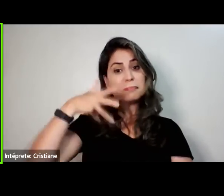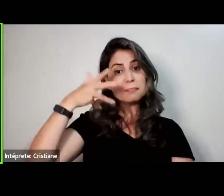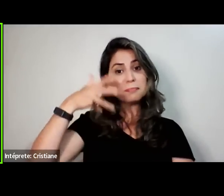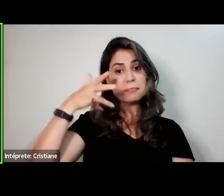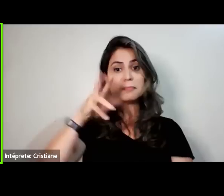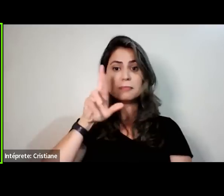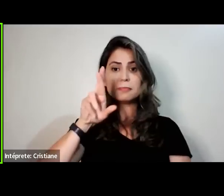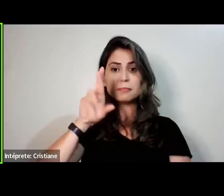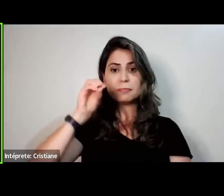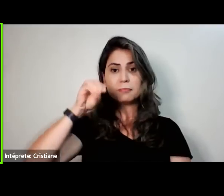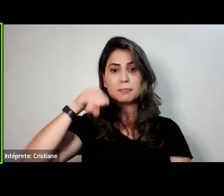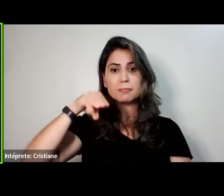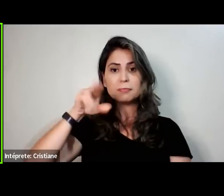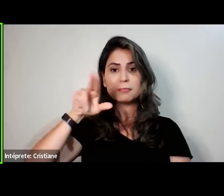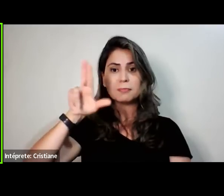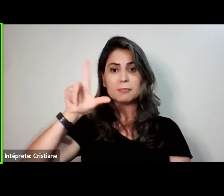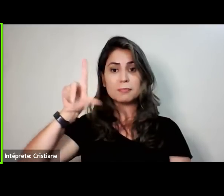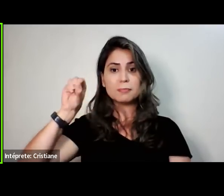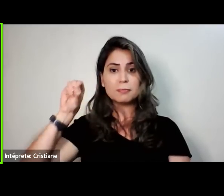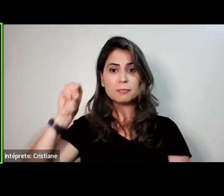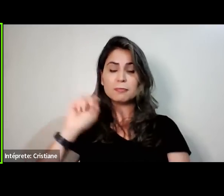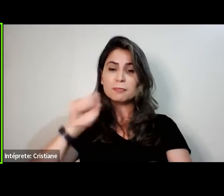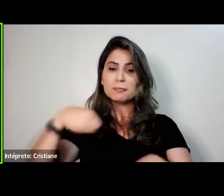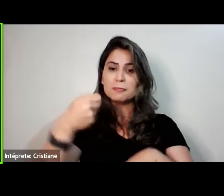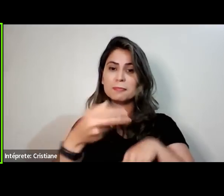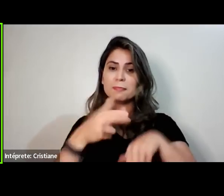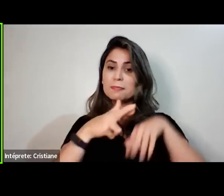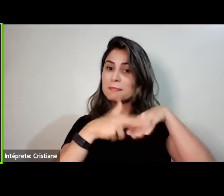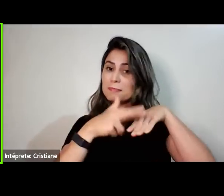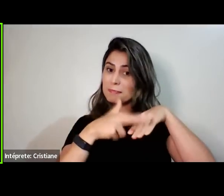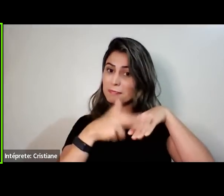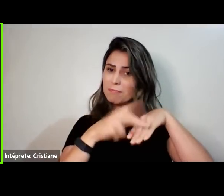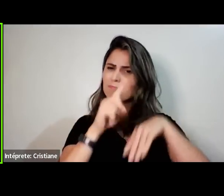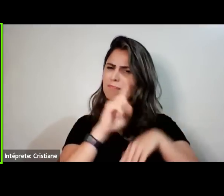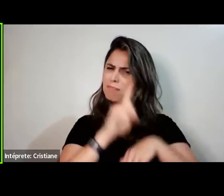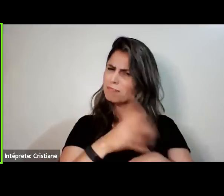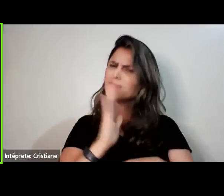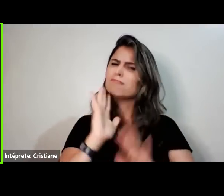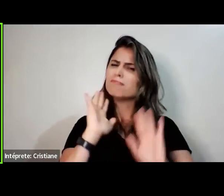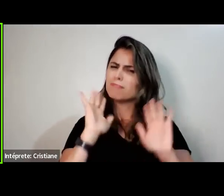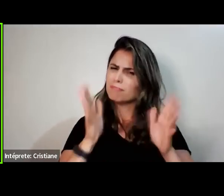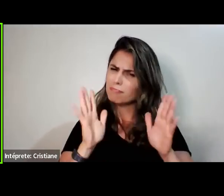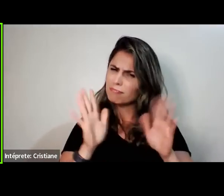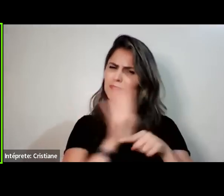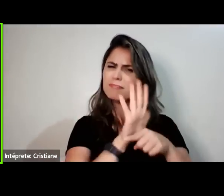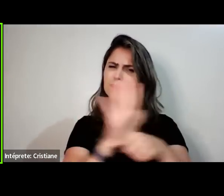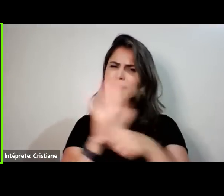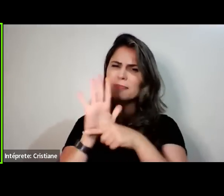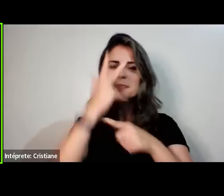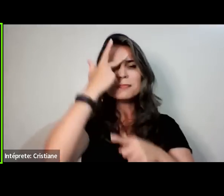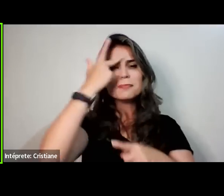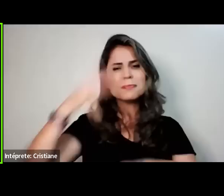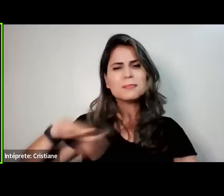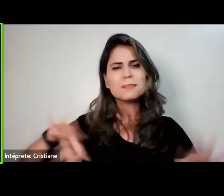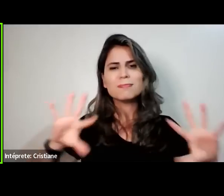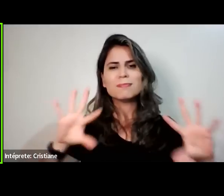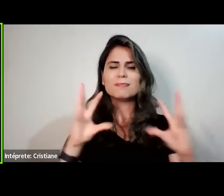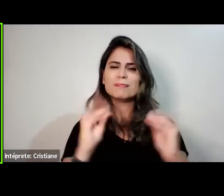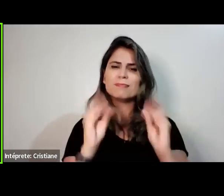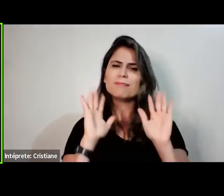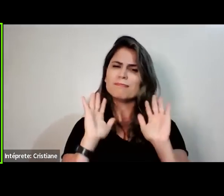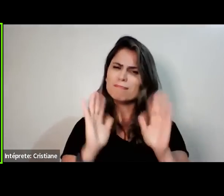encontrar conhecimento. Já tem 16 anos. E hoje eu preparei uma palestra onde a gente vai